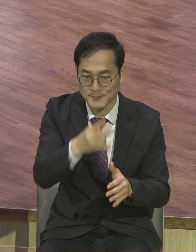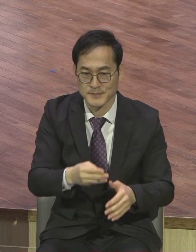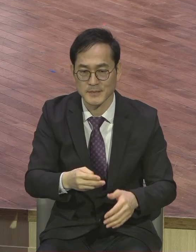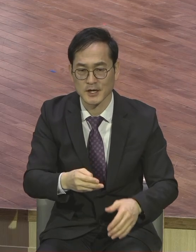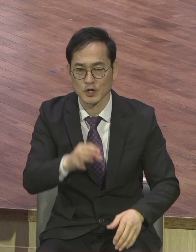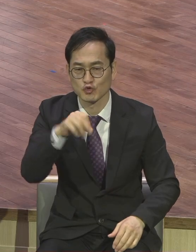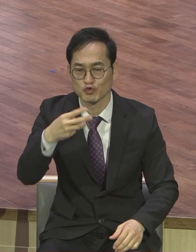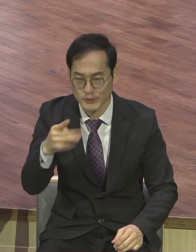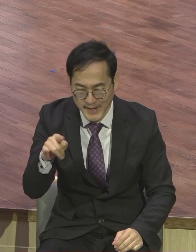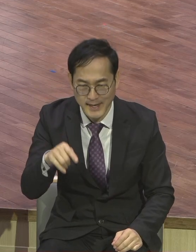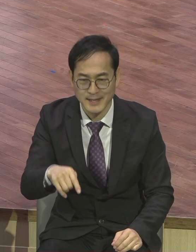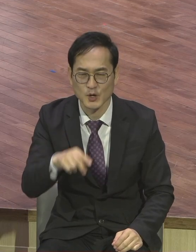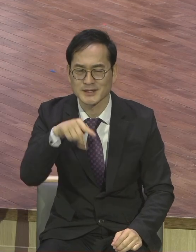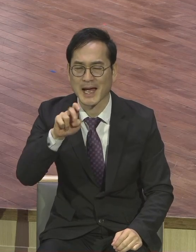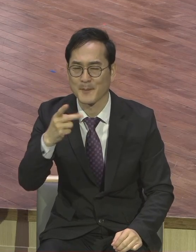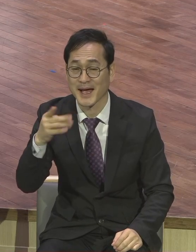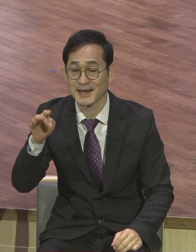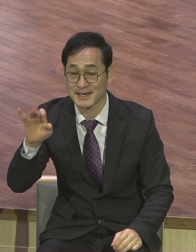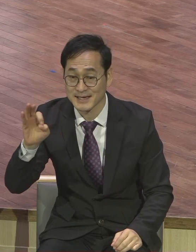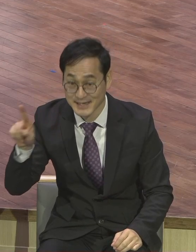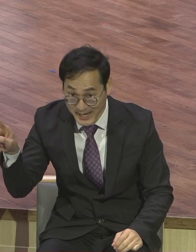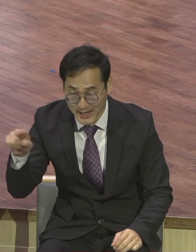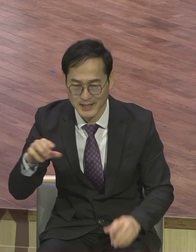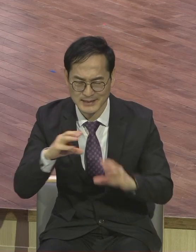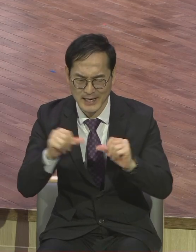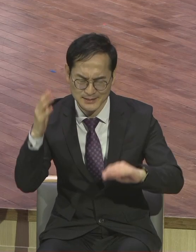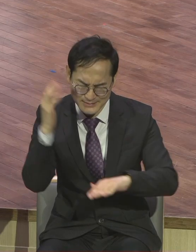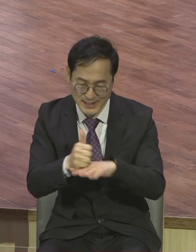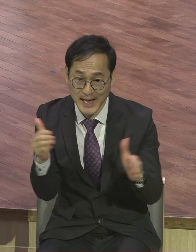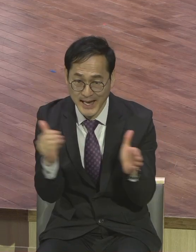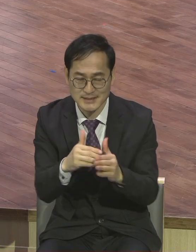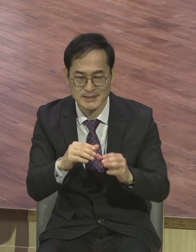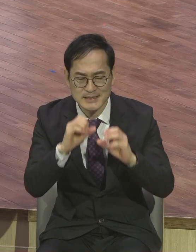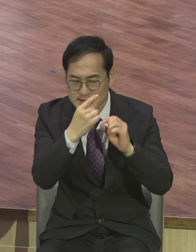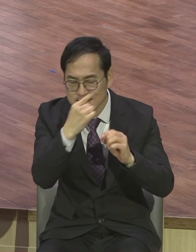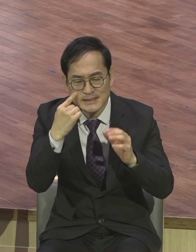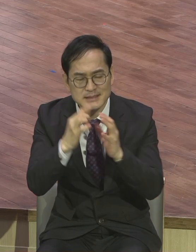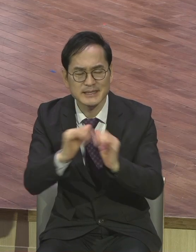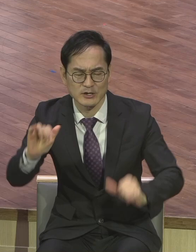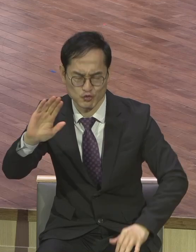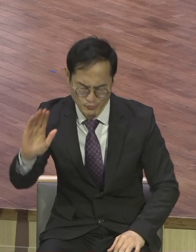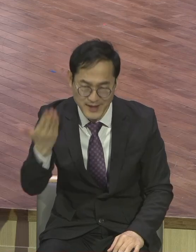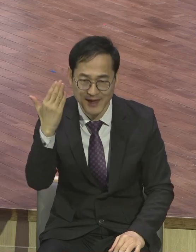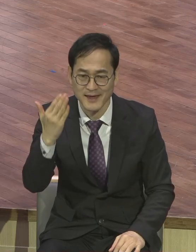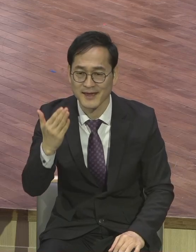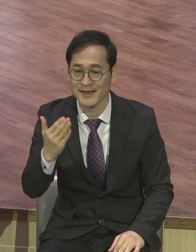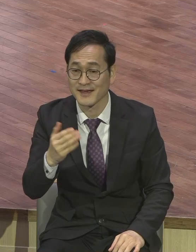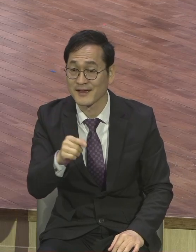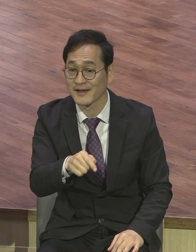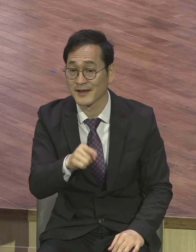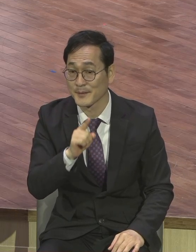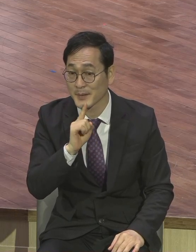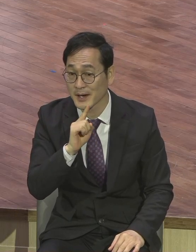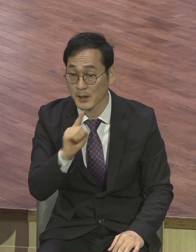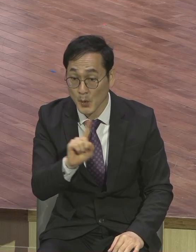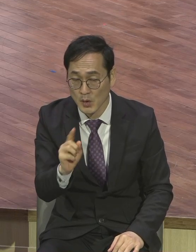사마리아 땅 끝까지 이르러 내 정인이 되리라. 성령의 사람은 적